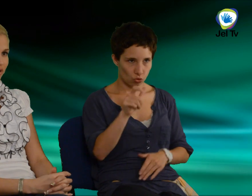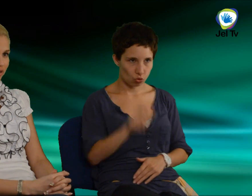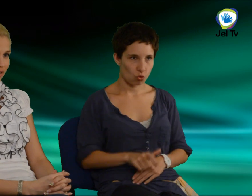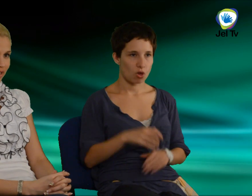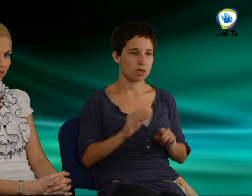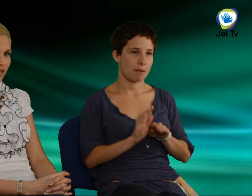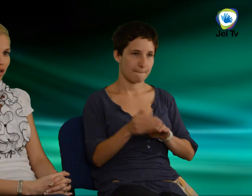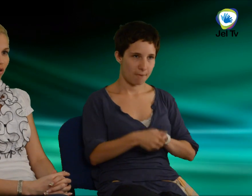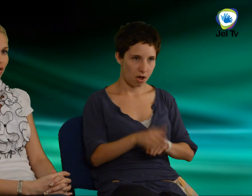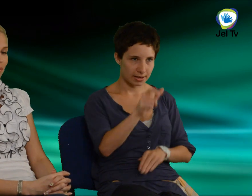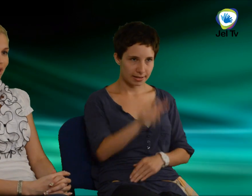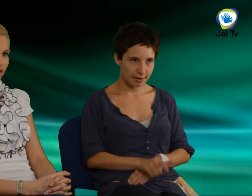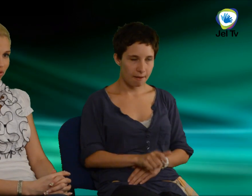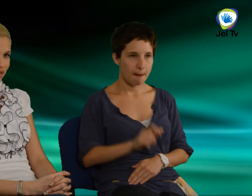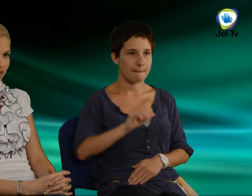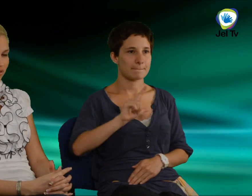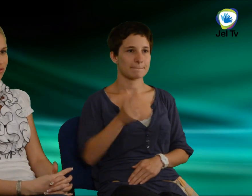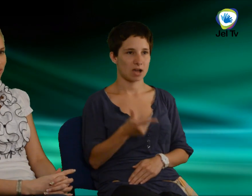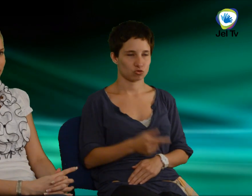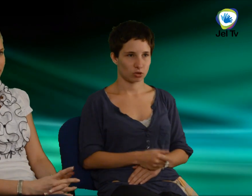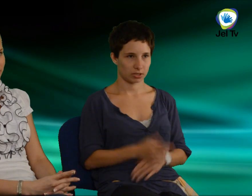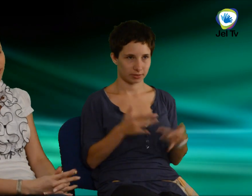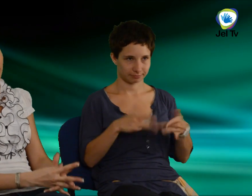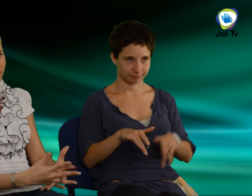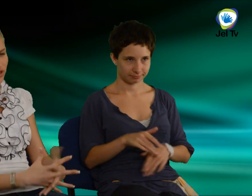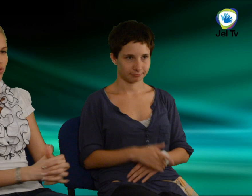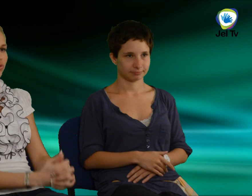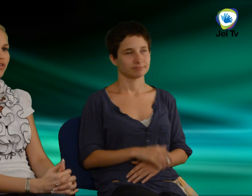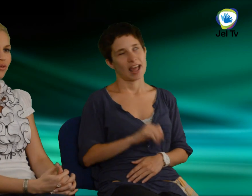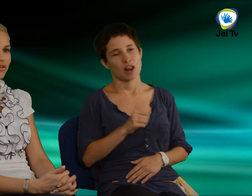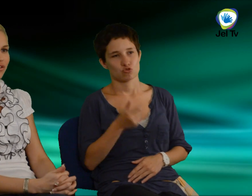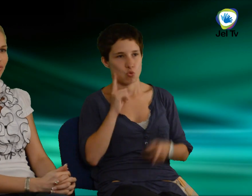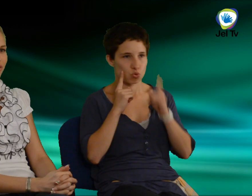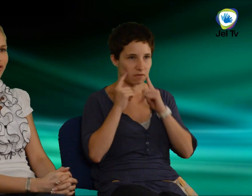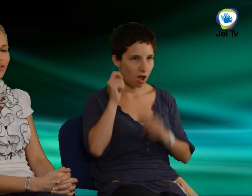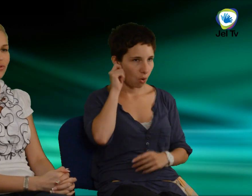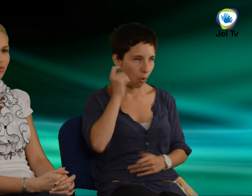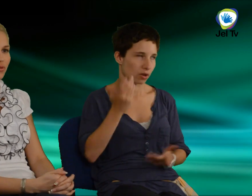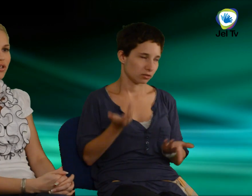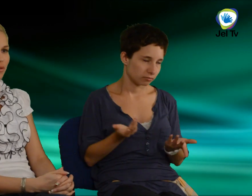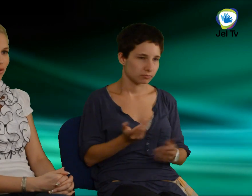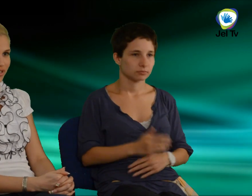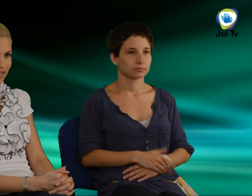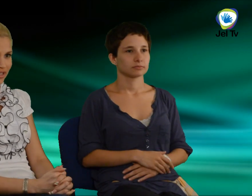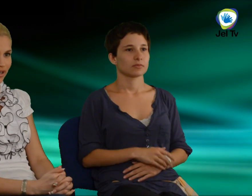lett, a második helyezet vagy első udvarhő, ha mondhatjuk úgy, Brazília,